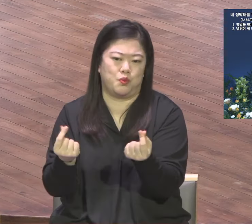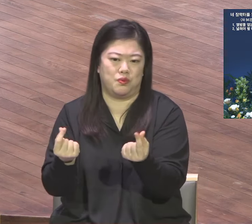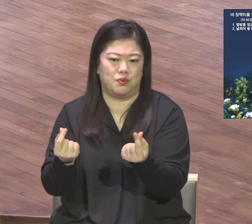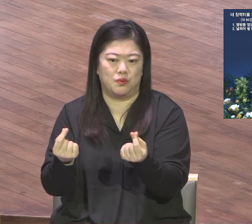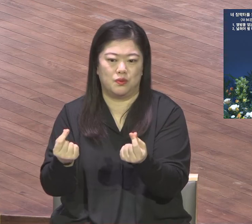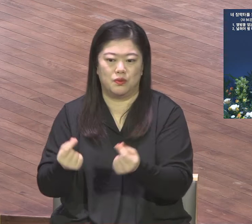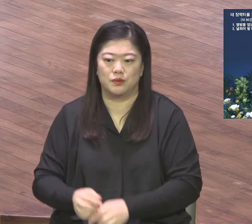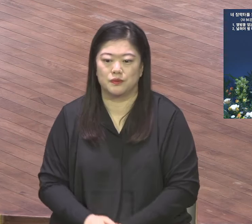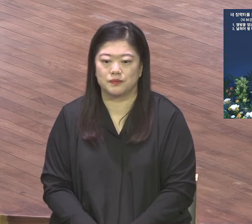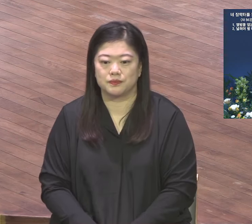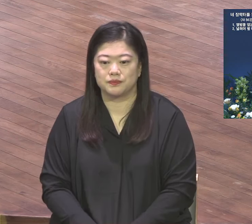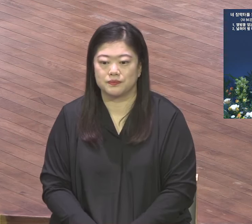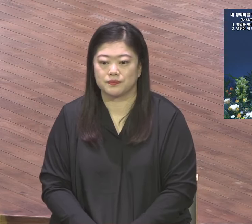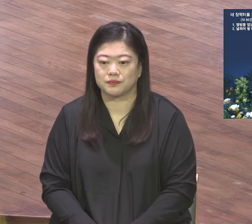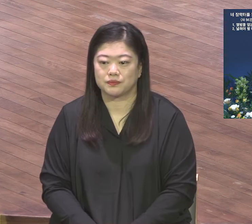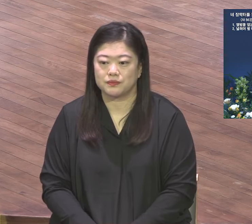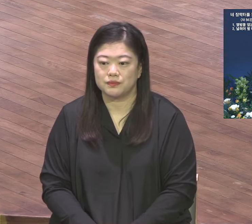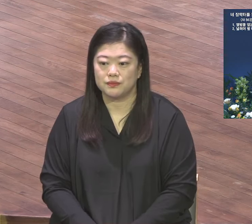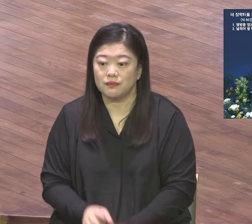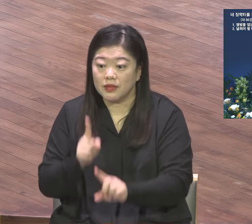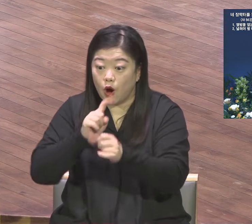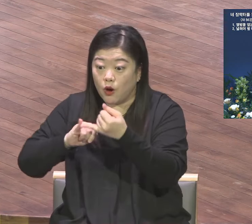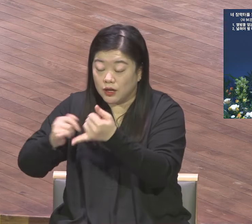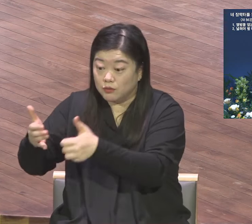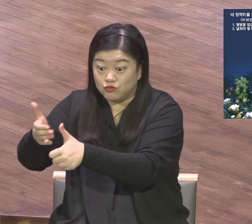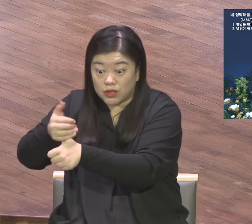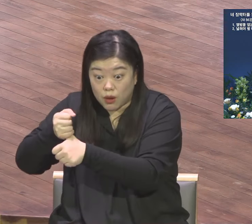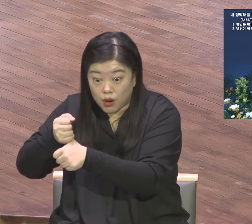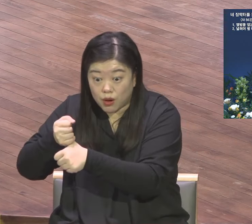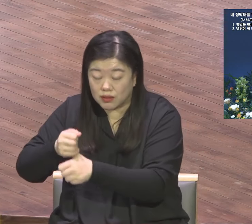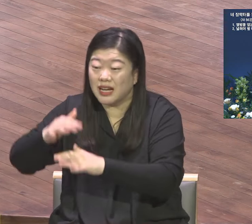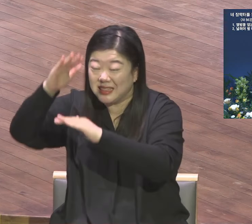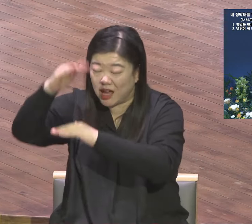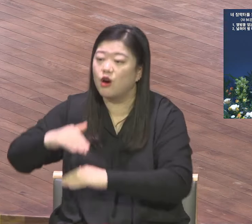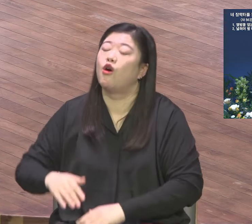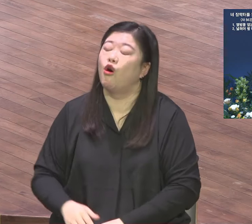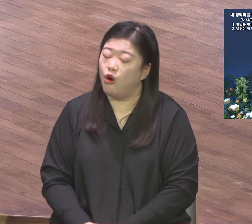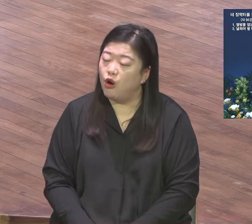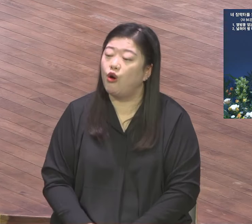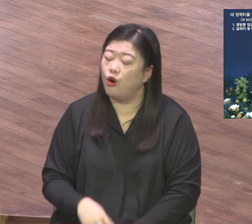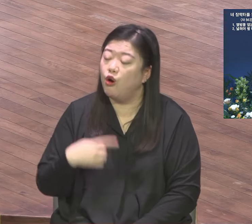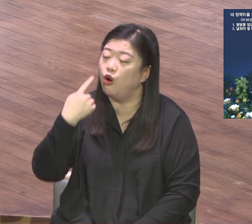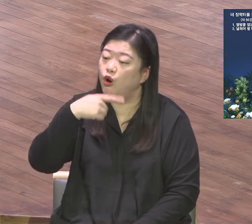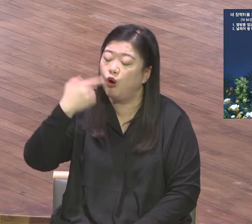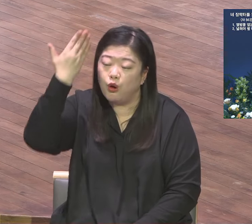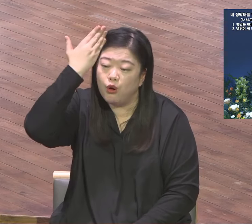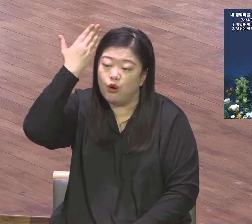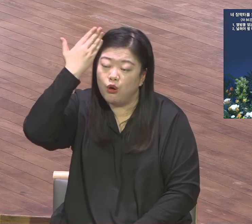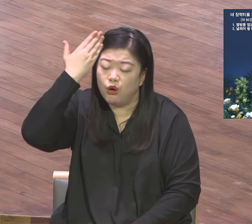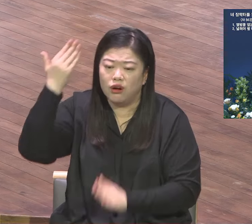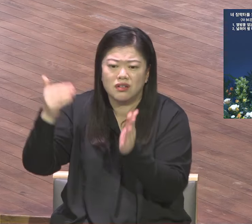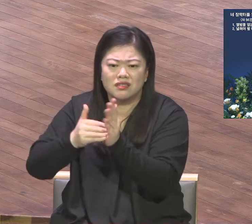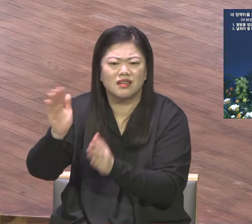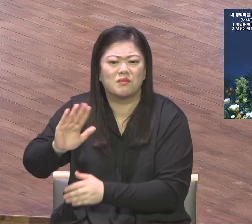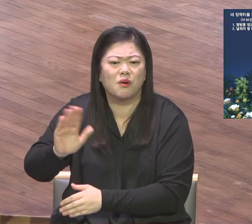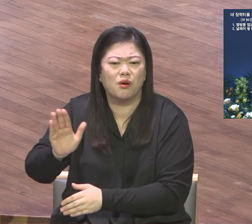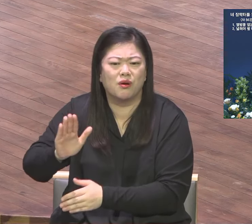은약의 말씀을 붙잡고 삶의 현장에 실제로 적용해 보시기 바랍니다 믿음으로 딱 잡고 그냥 하나님 앞에